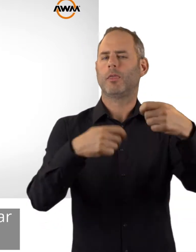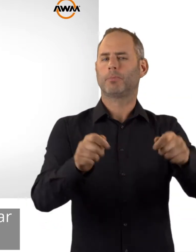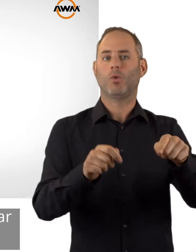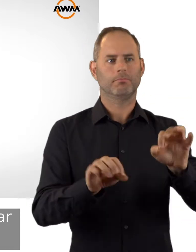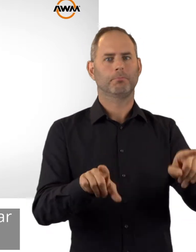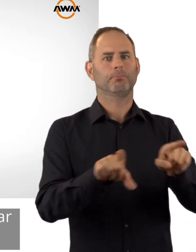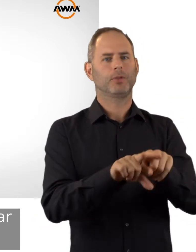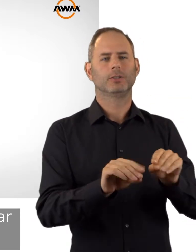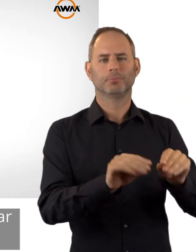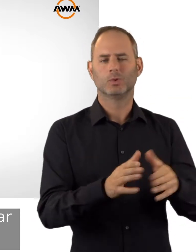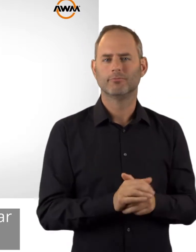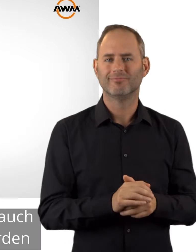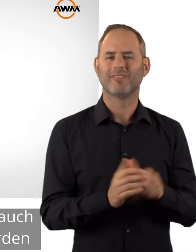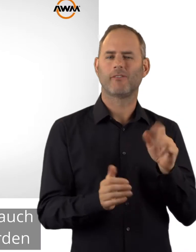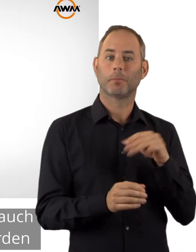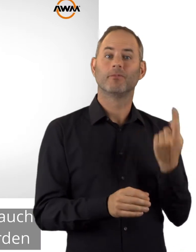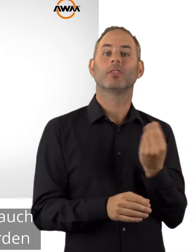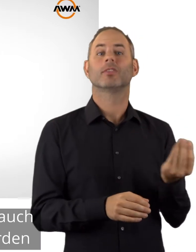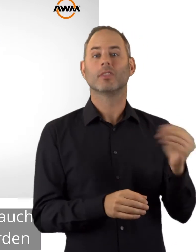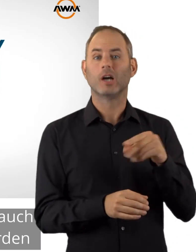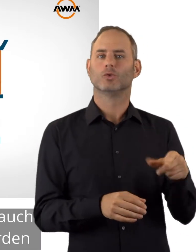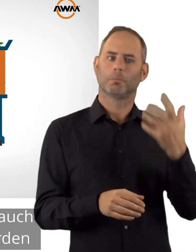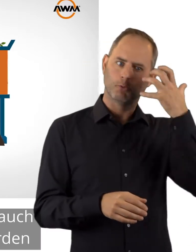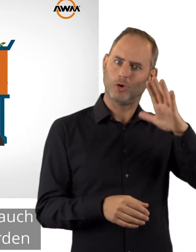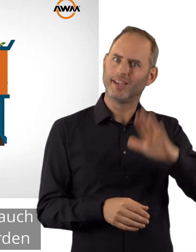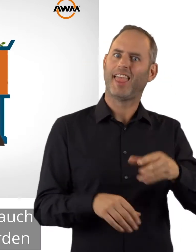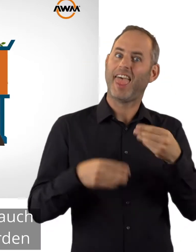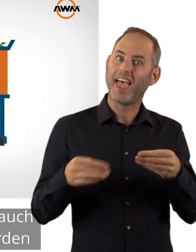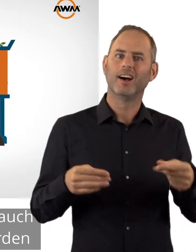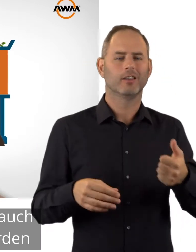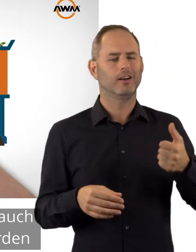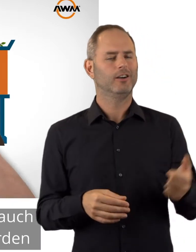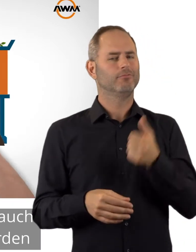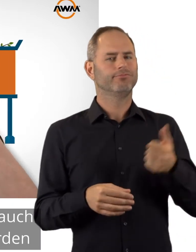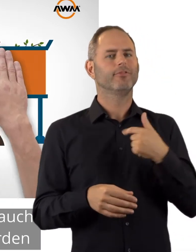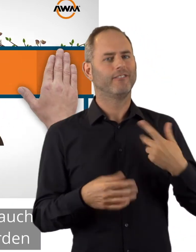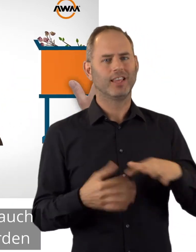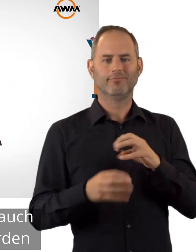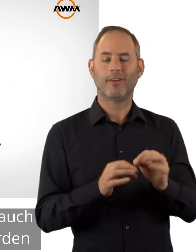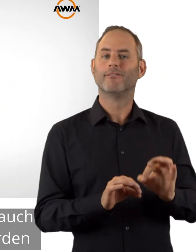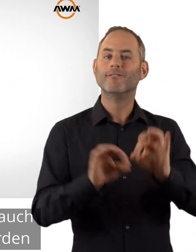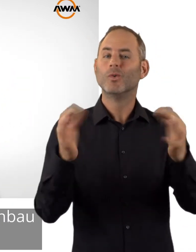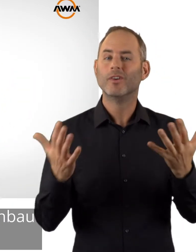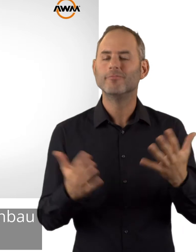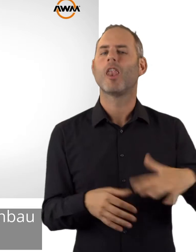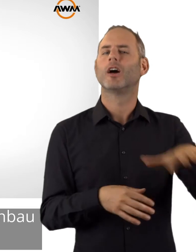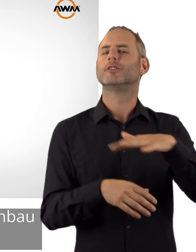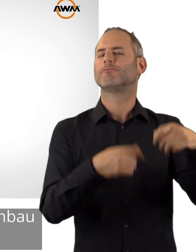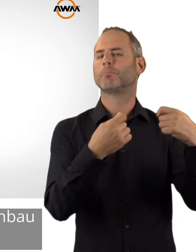Ökolandbau. Zusätzlich produziert der AWM auch noch hochwertige Münchner Erden für den Landschafts und